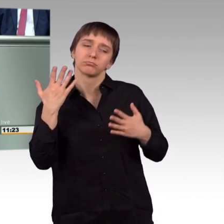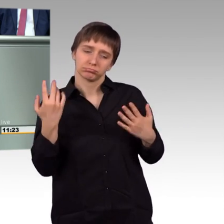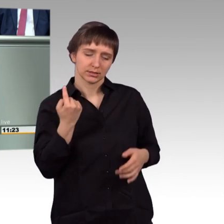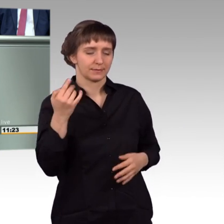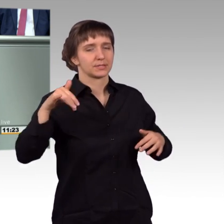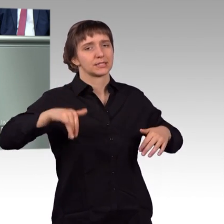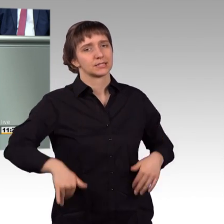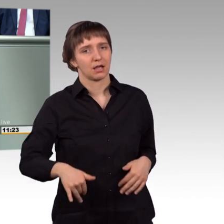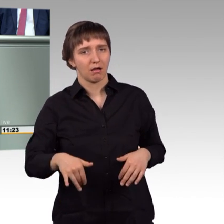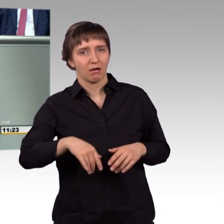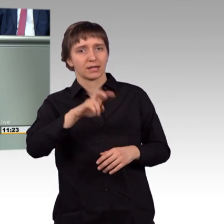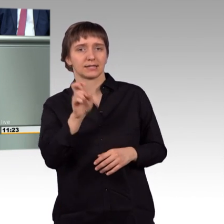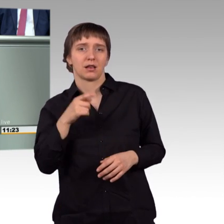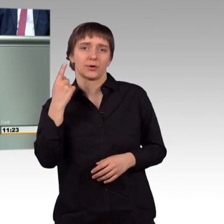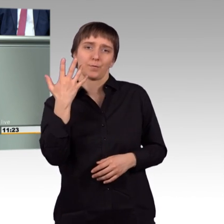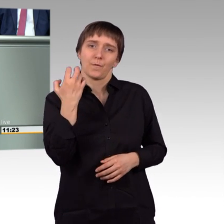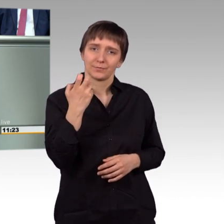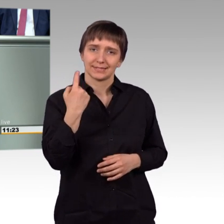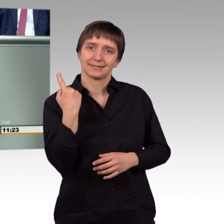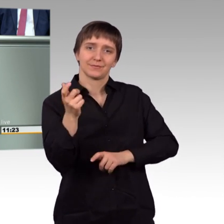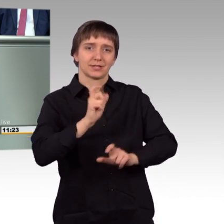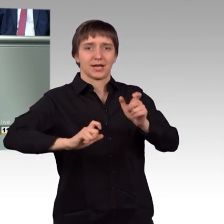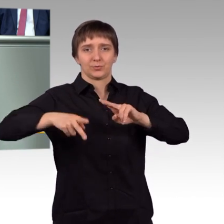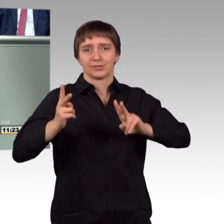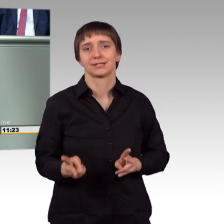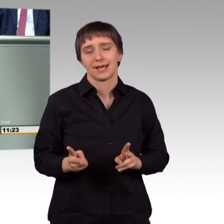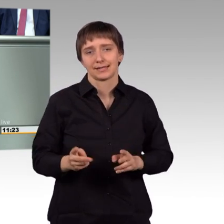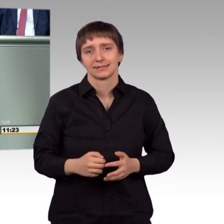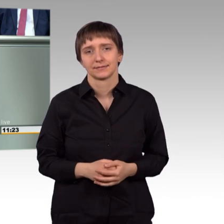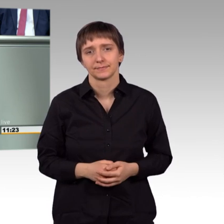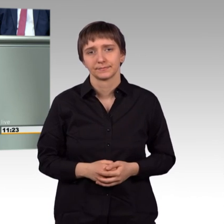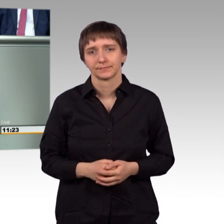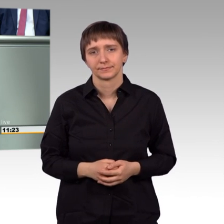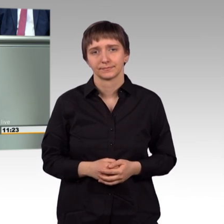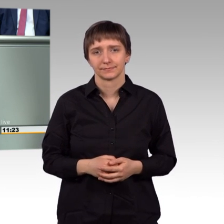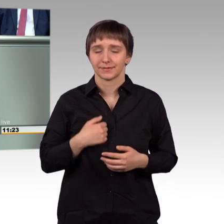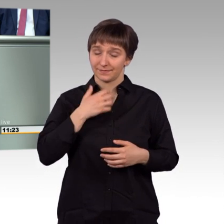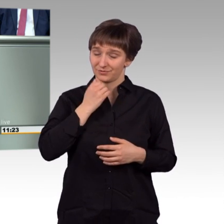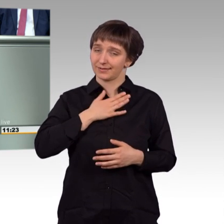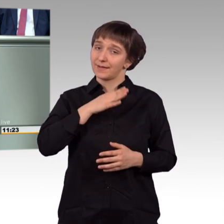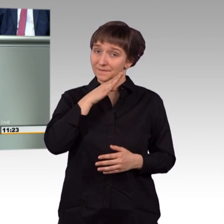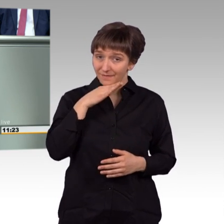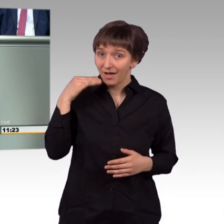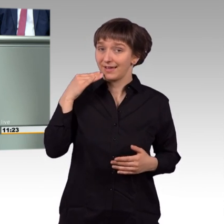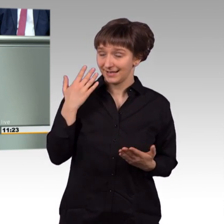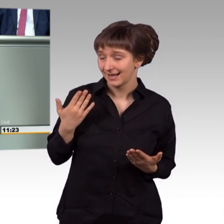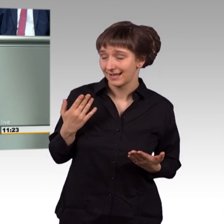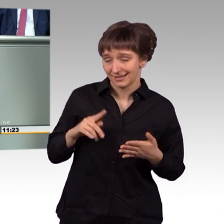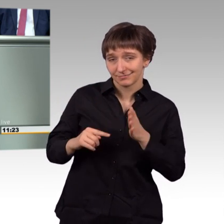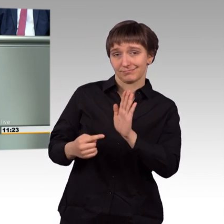Artikel 51. Und ich will hier mal in aller Freundlichkeit sagen, die Belege, die die türkische Seite für dieses